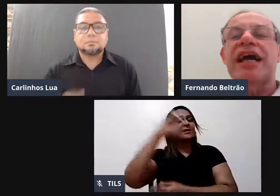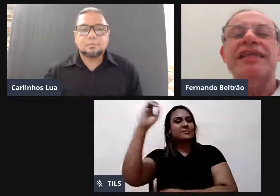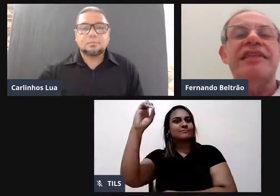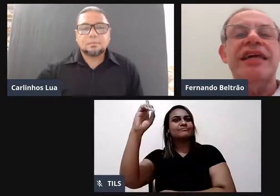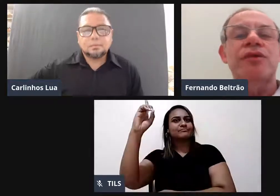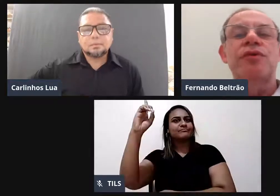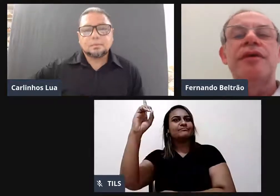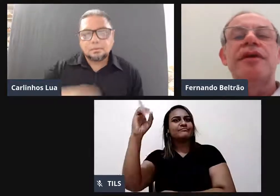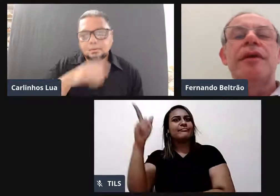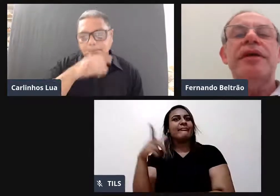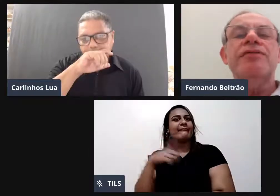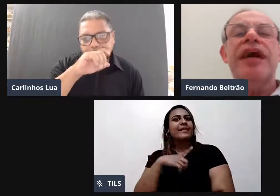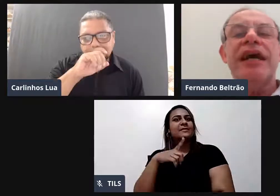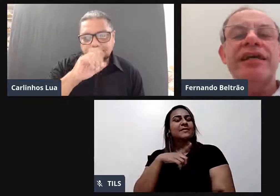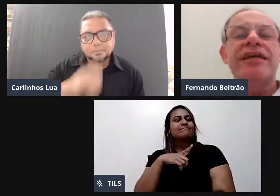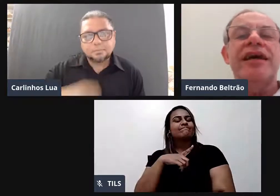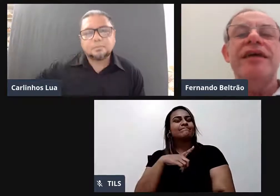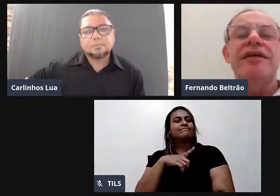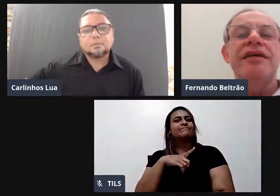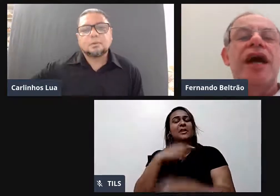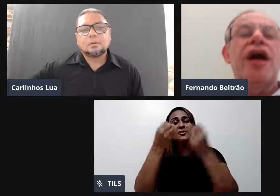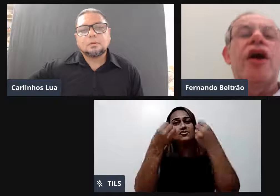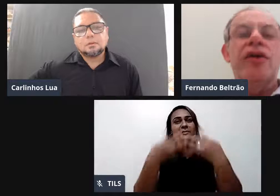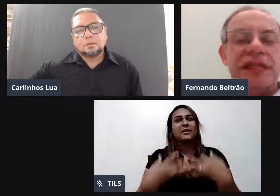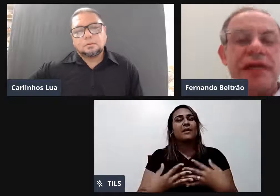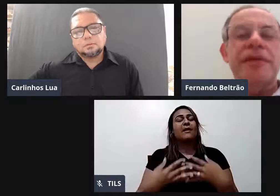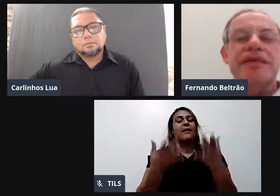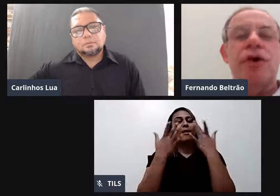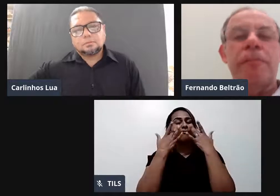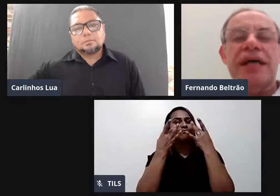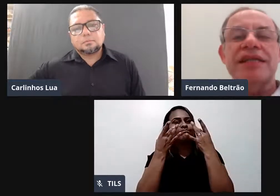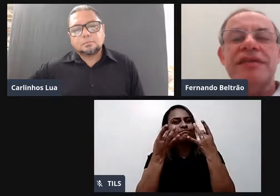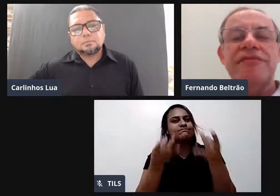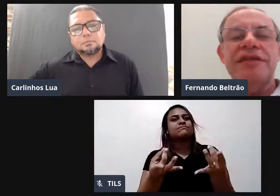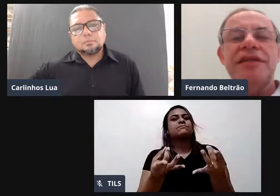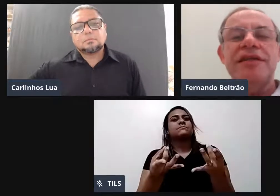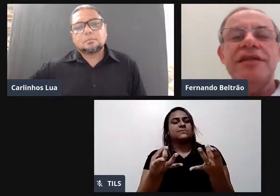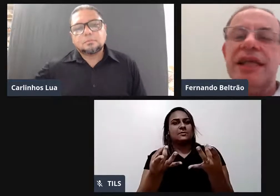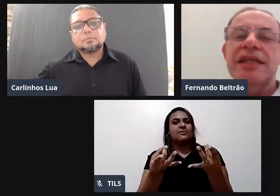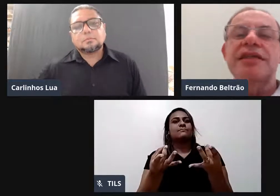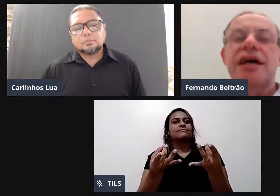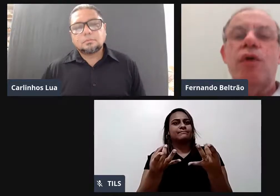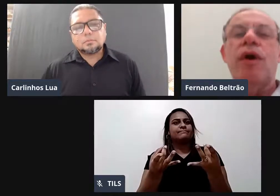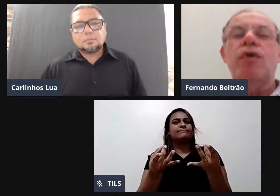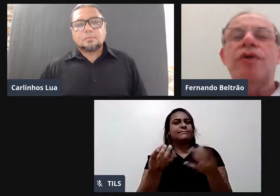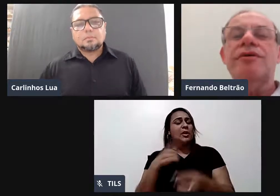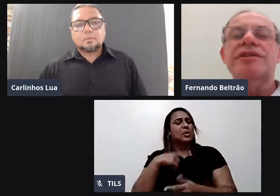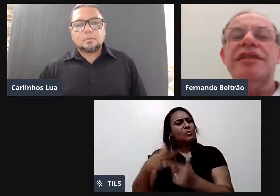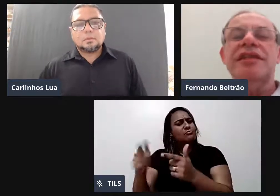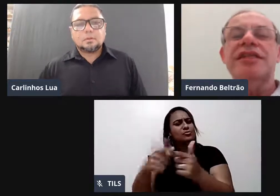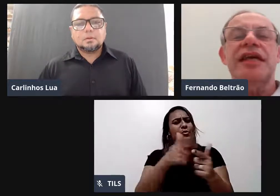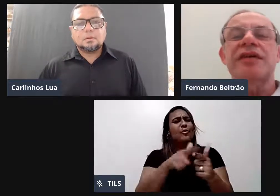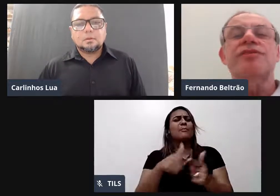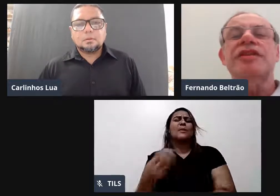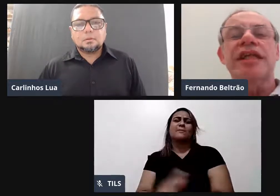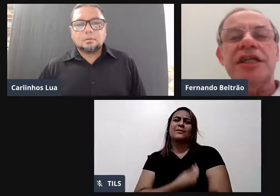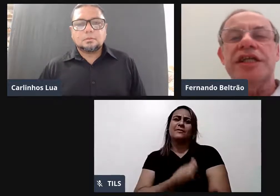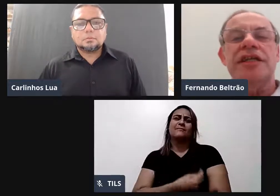Ficar atento. Para não cair em determinadas roubadas da vida. E uma delas. O álcool é uma coisa que tem estragado tanta gente.